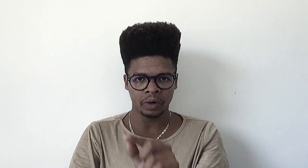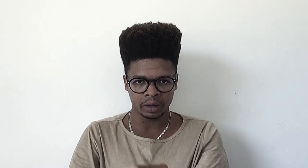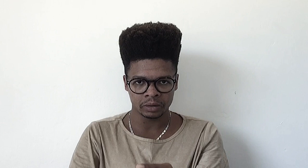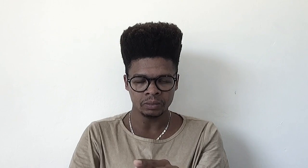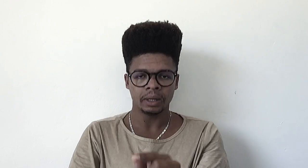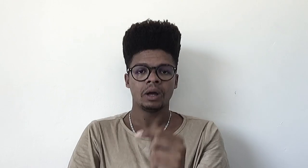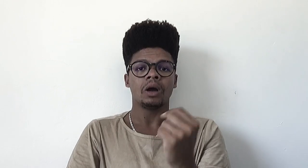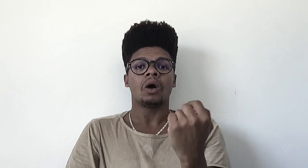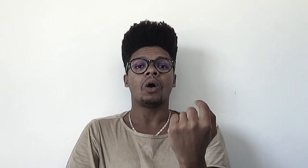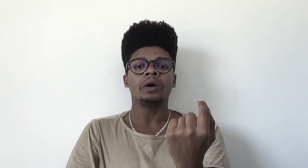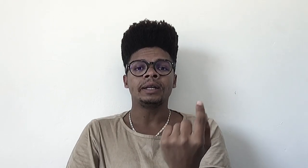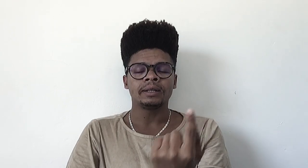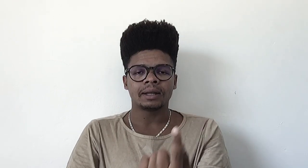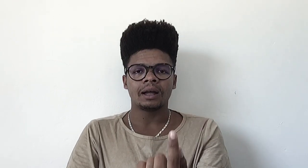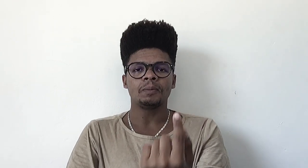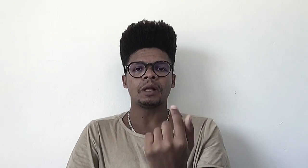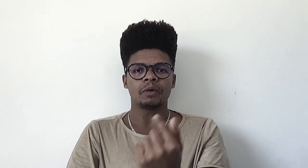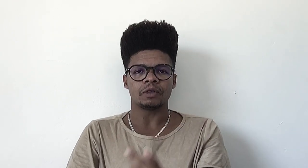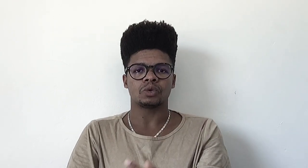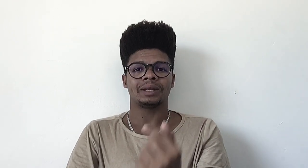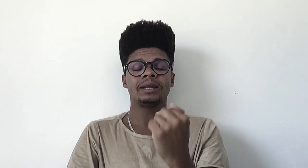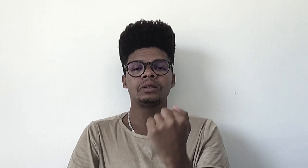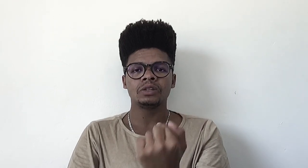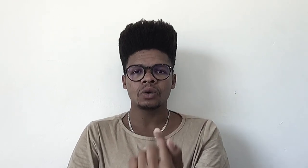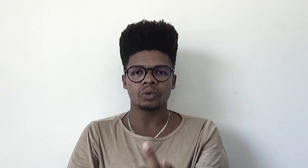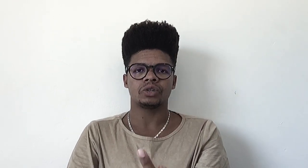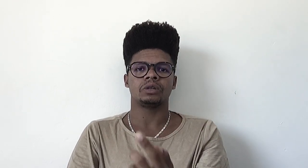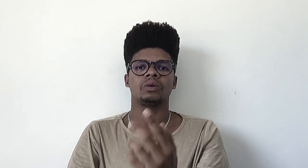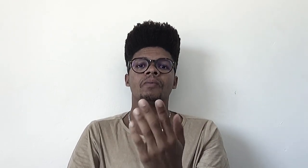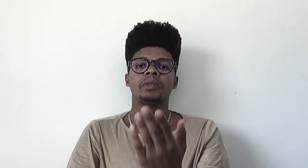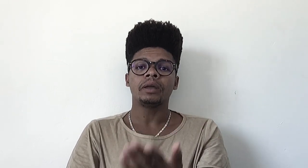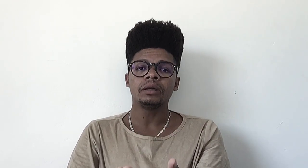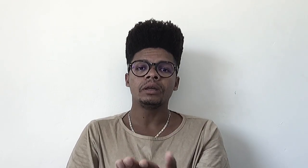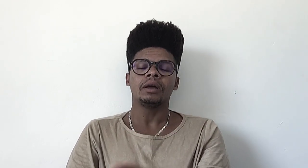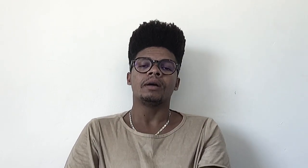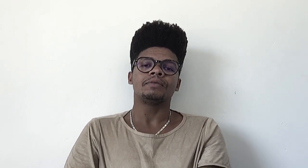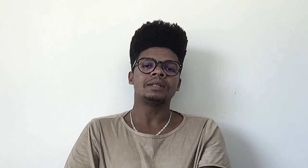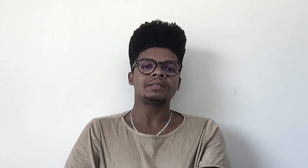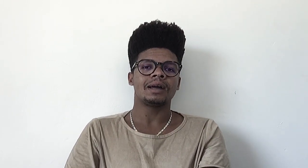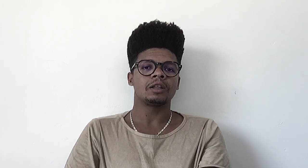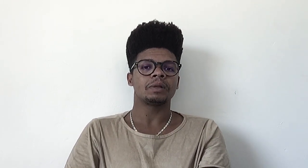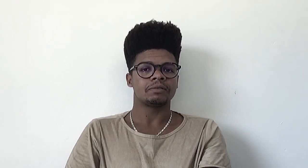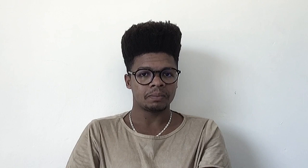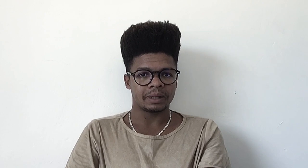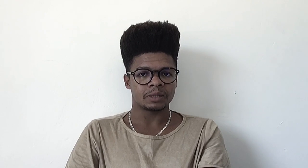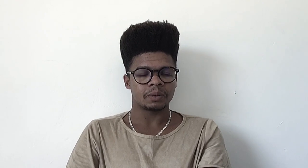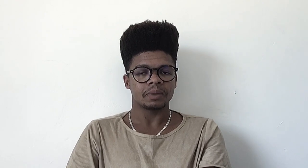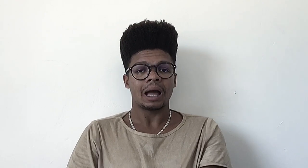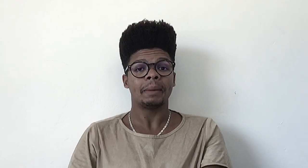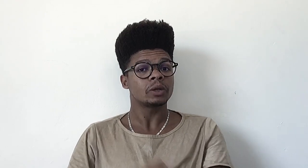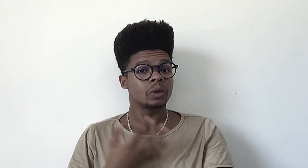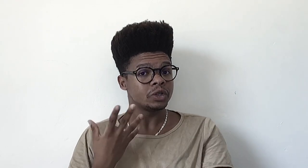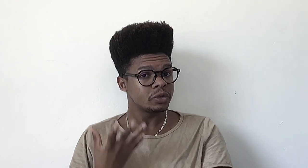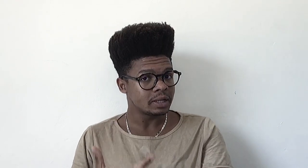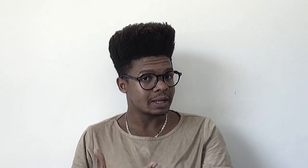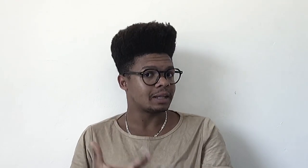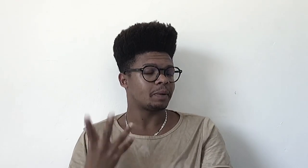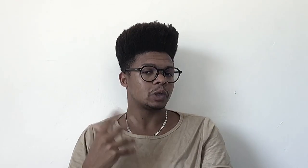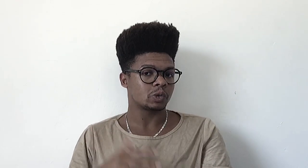ano, orientada pela professora Denise Coutinho e financiada pela FAPES. A metodologia utilizada para sua